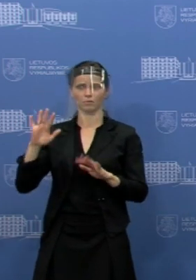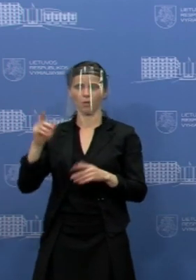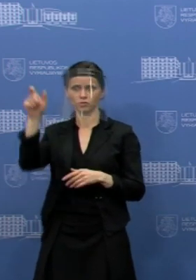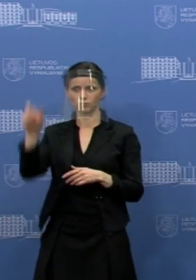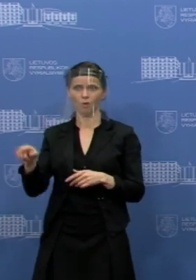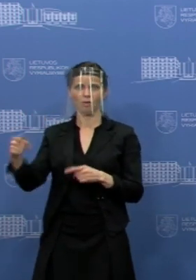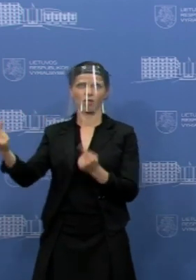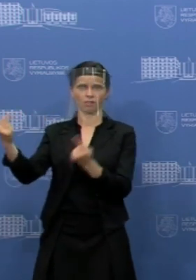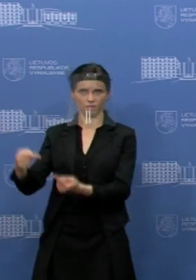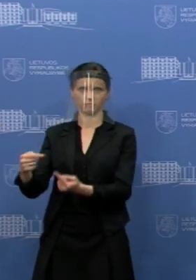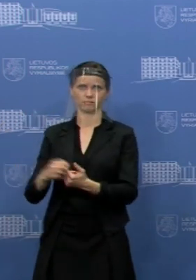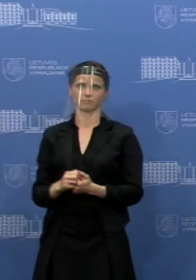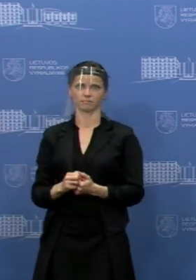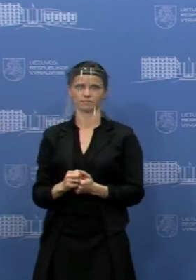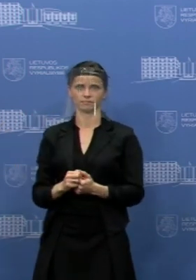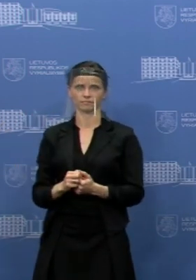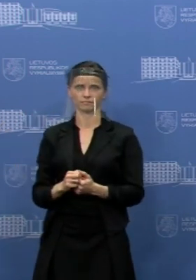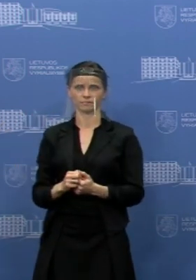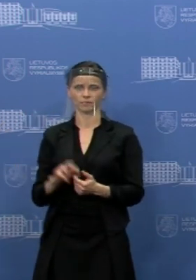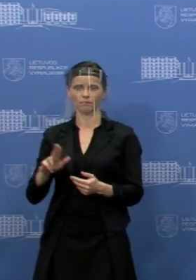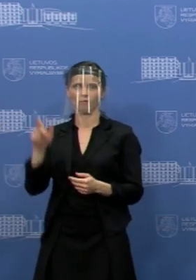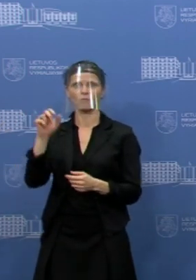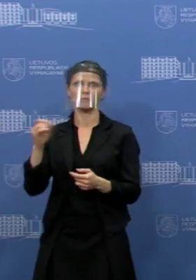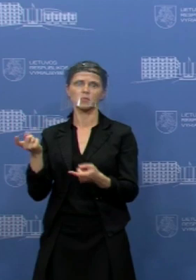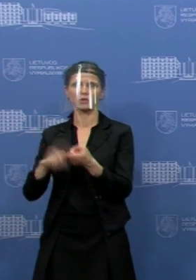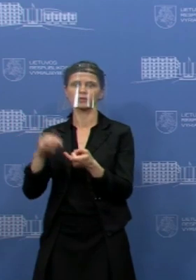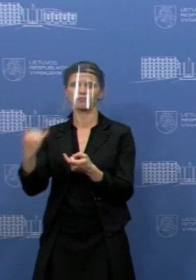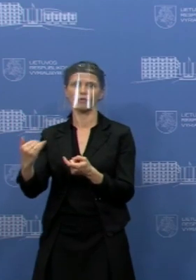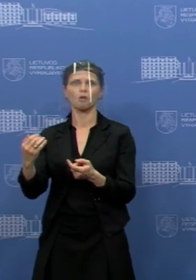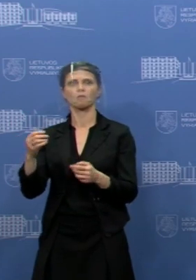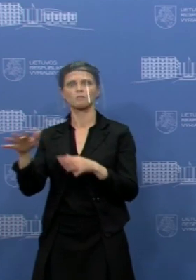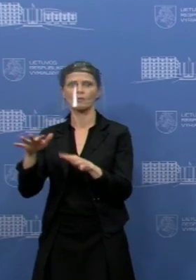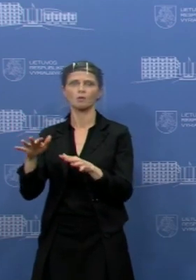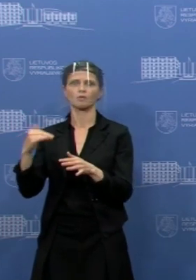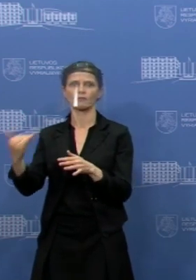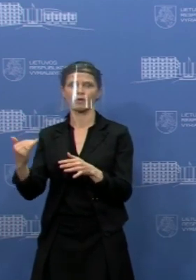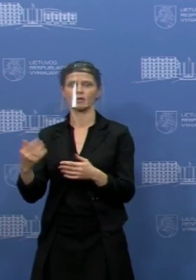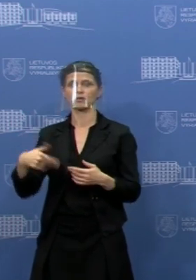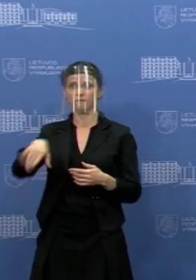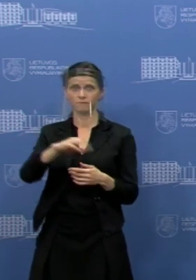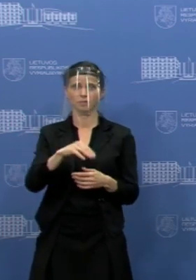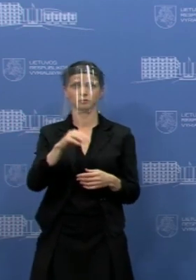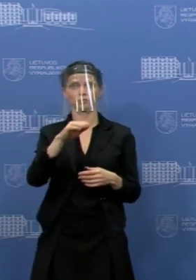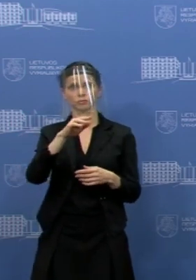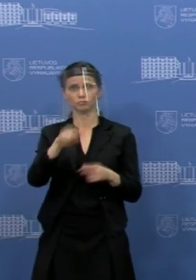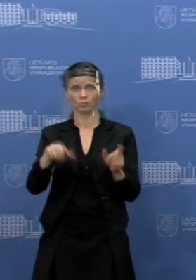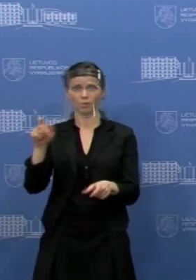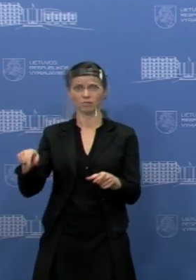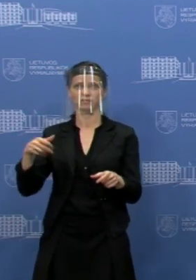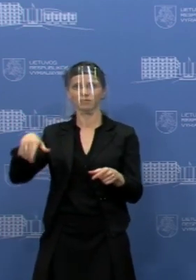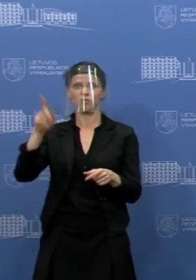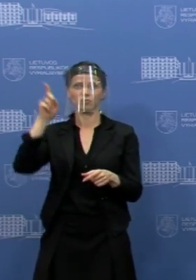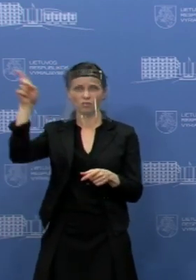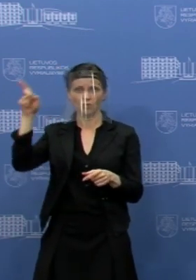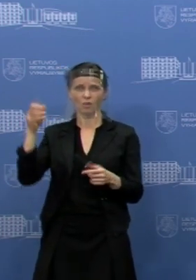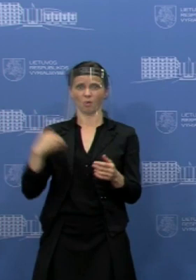pats geriausias ir geriausiai titinka pacientų interesus. Ir tikrai ne visi buvo nepatenkinti nuotoliniam konsultacijom,